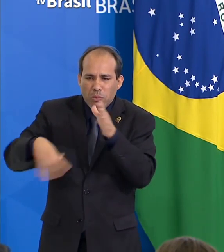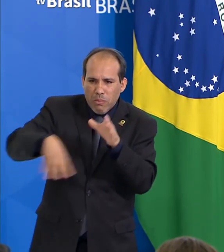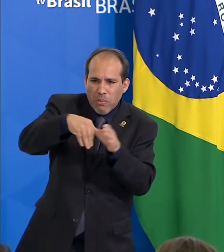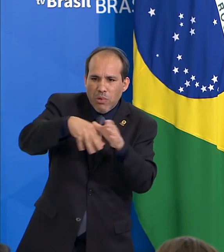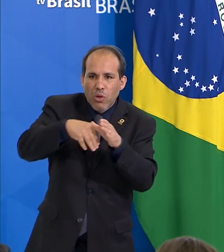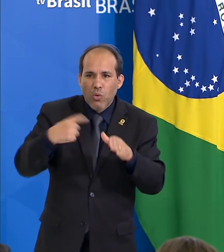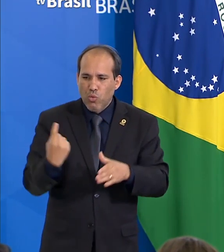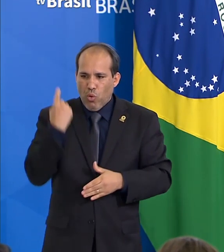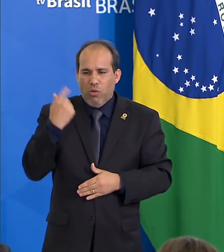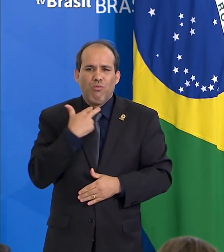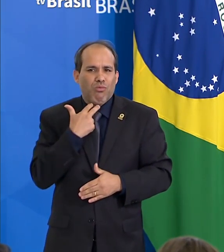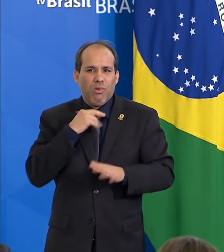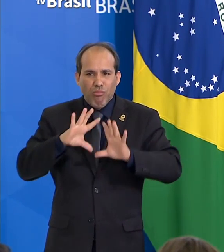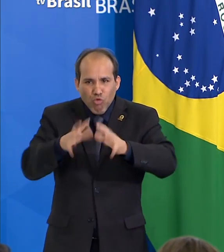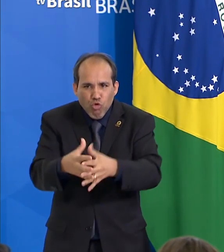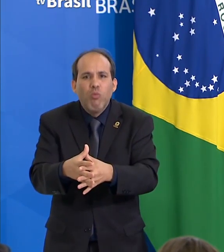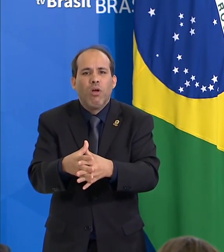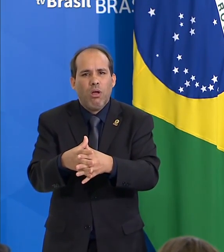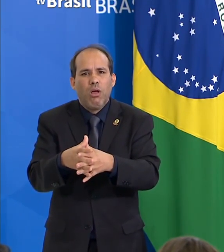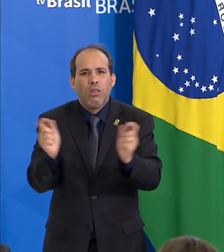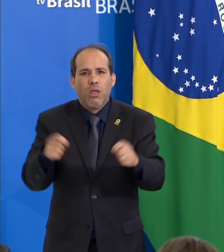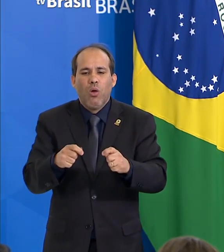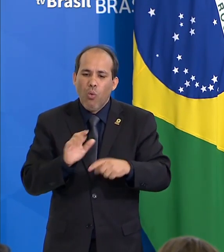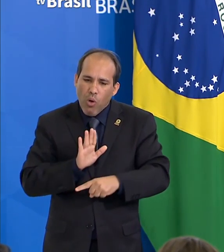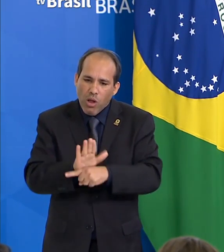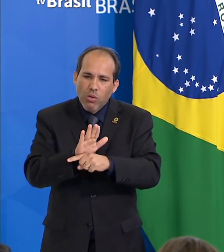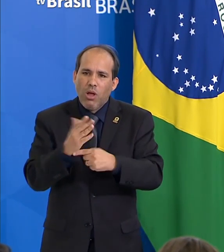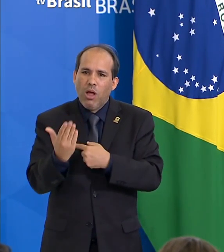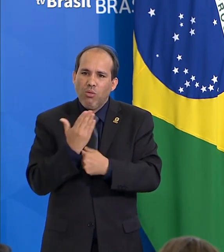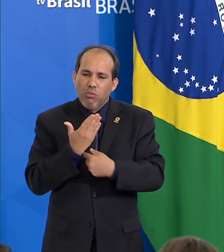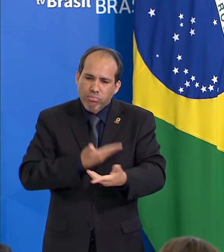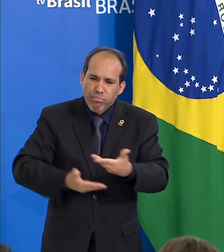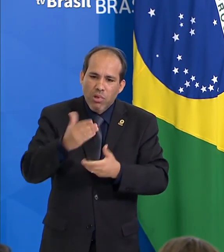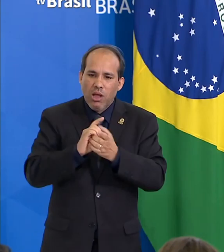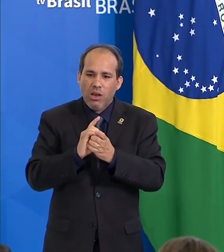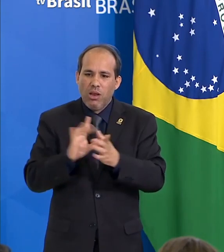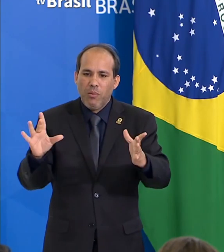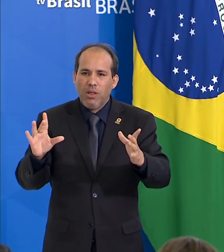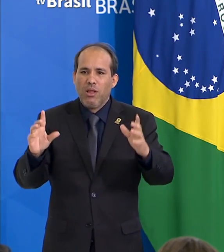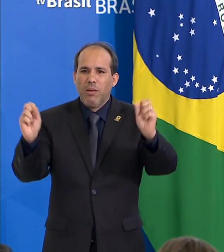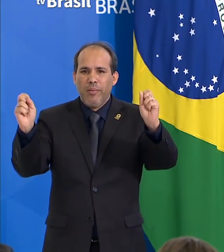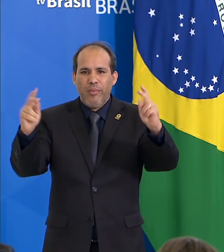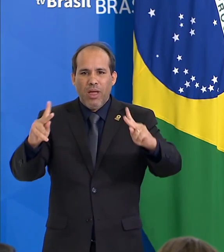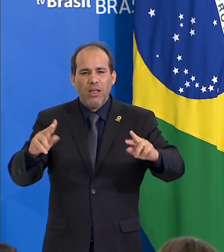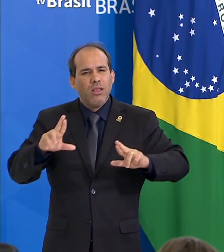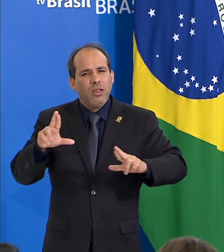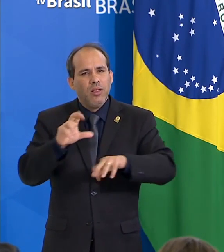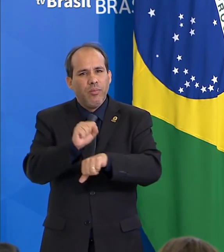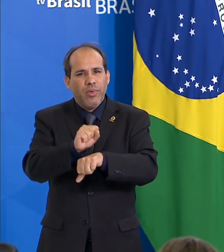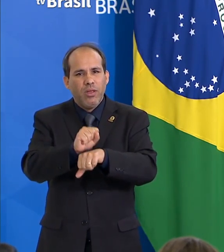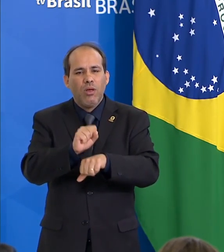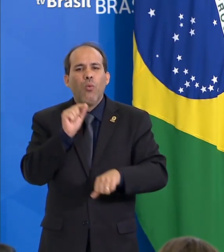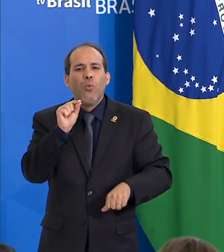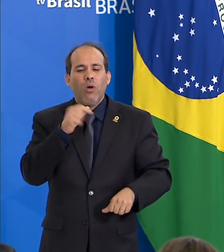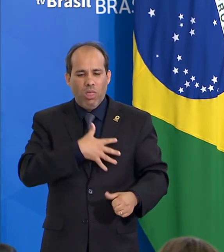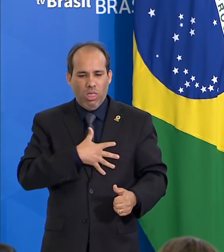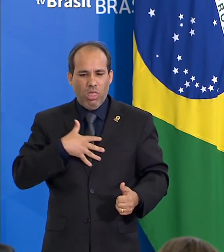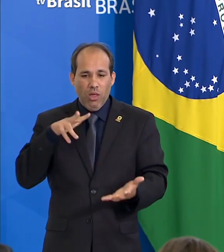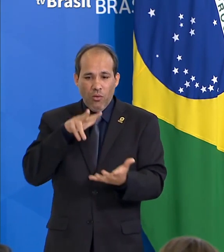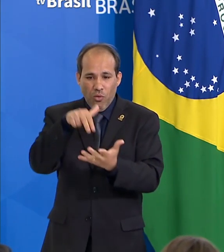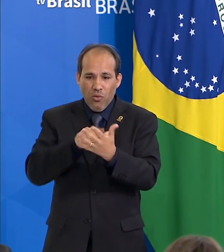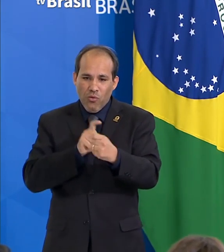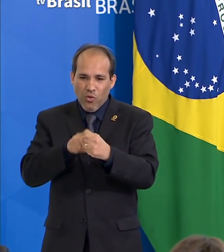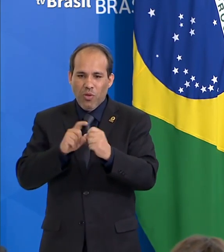usufruir em grupo, que é a liberdade, que é a paz, que é a esperança, que é ter o prazer de chegar em casa e